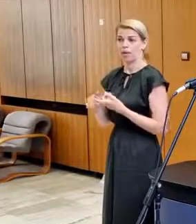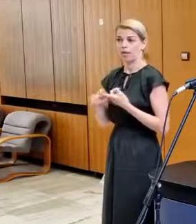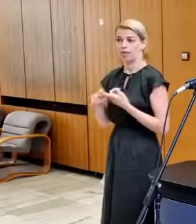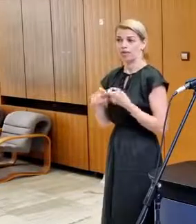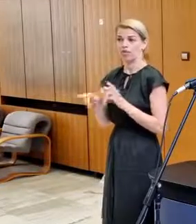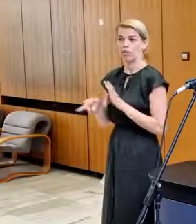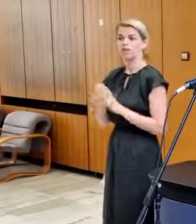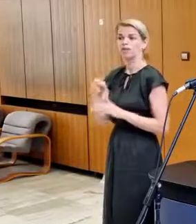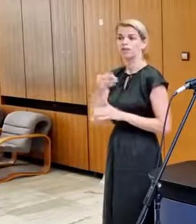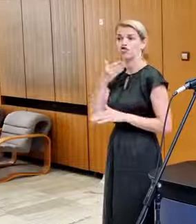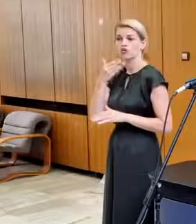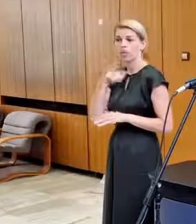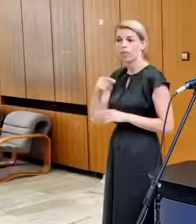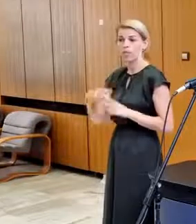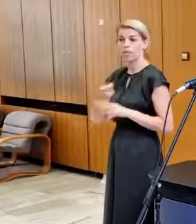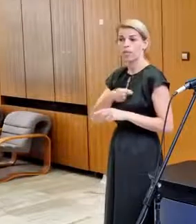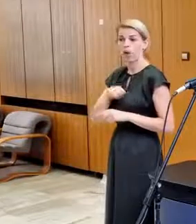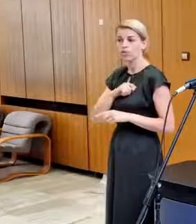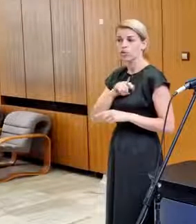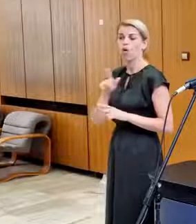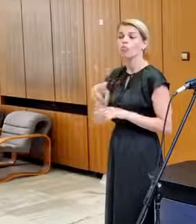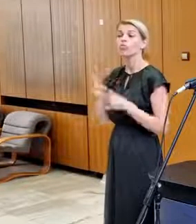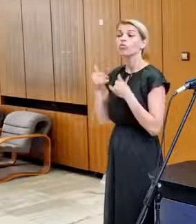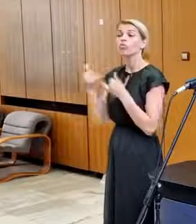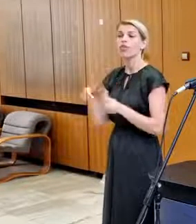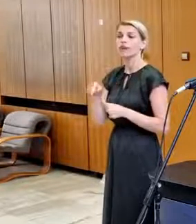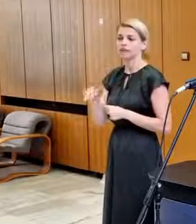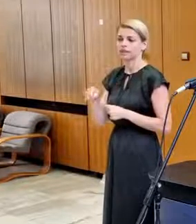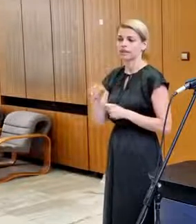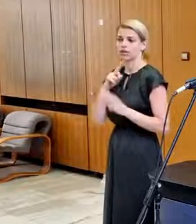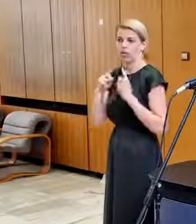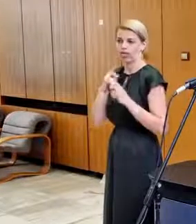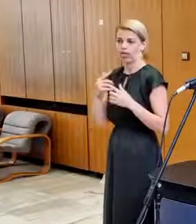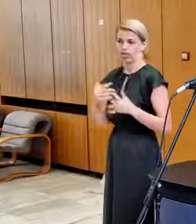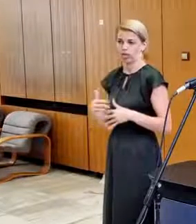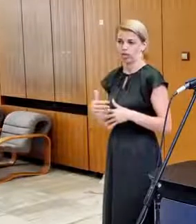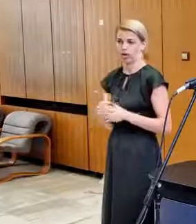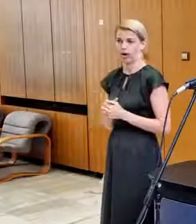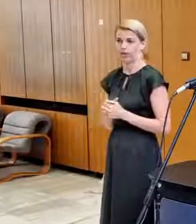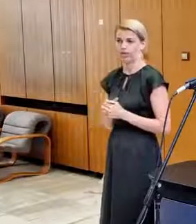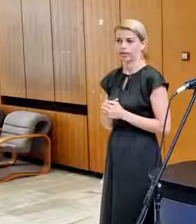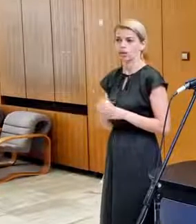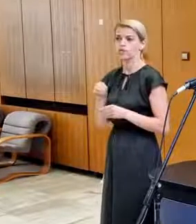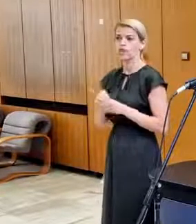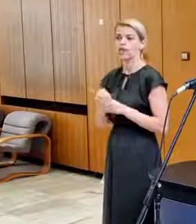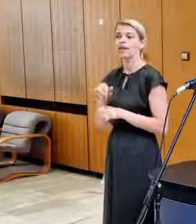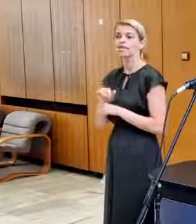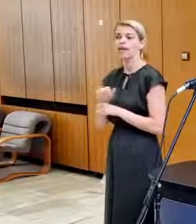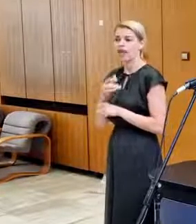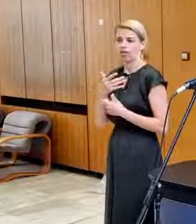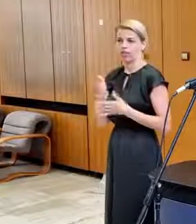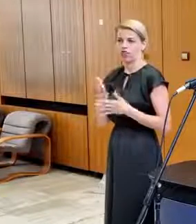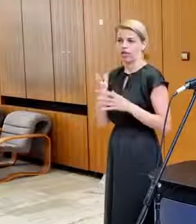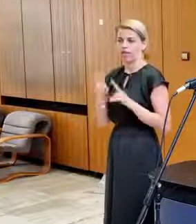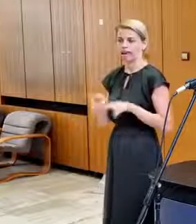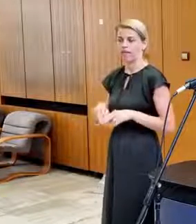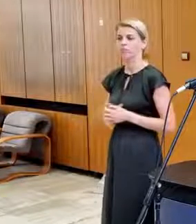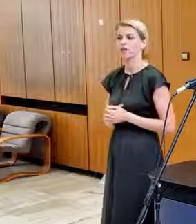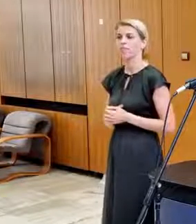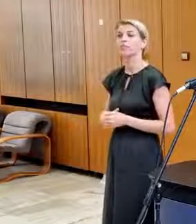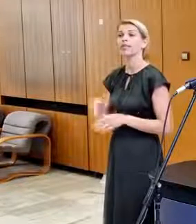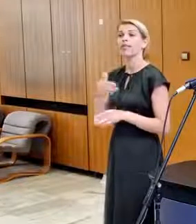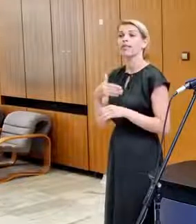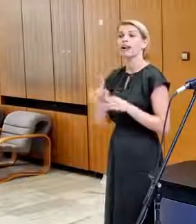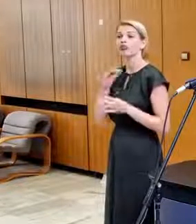Českou republikou a s Polskou, tak dovtedy ani nebudeme o tom rokovať. Čiže zatiaľ akékoľvek debaty o tomto sú nepravdivé. Ďalšia informácia, ktorá dnes